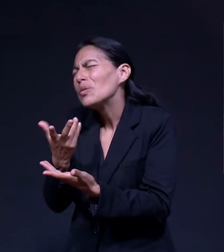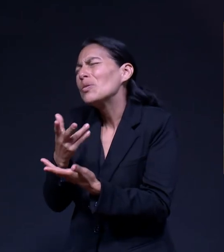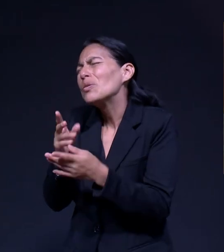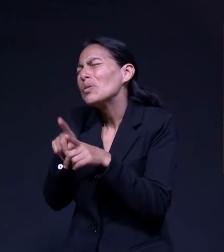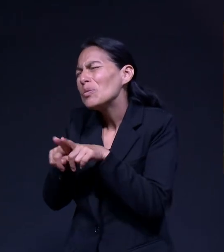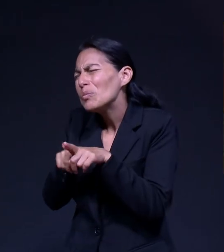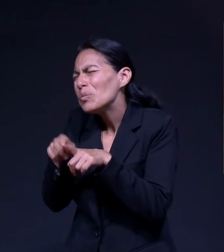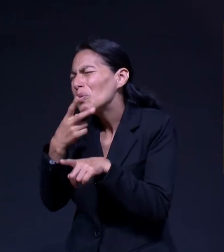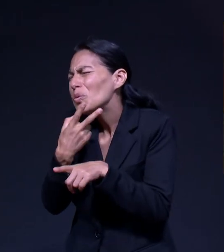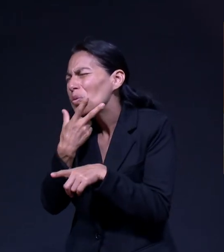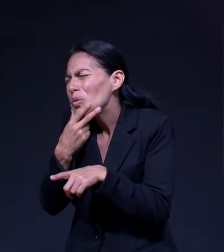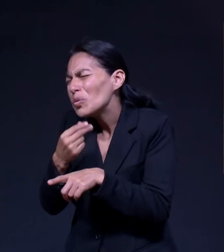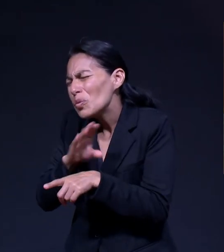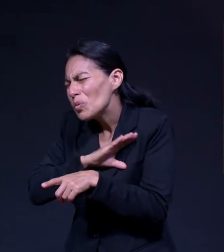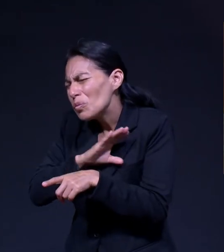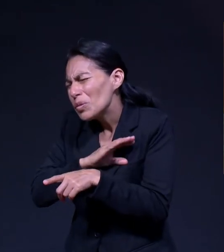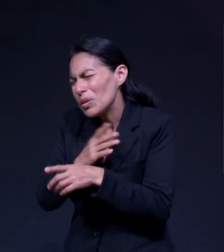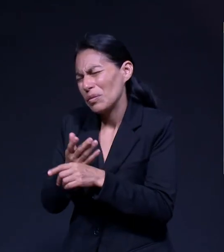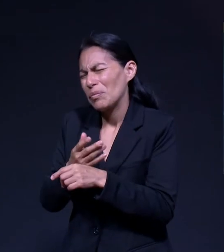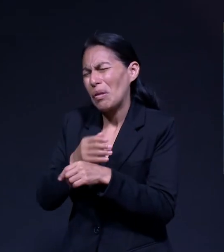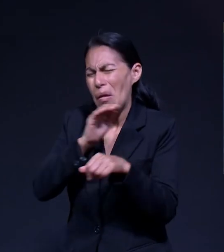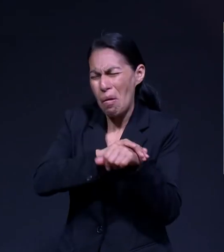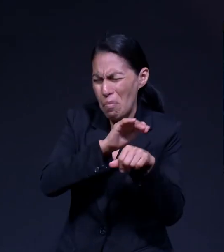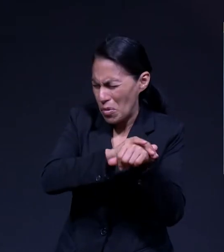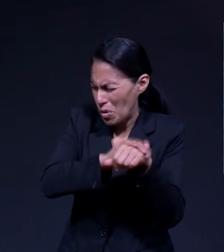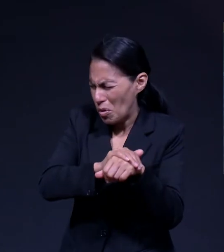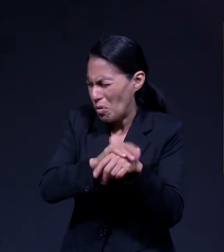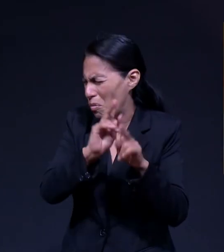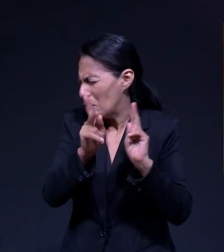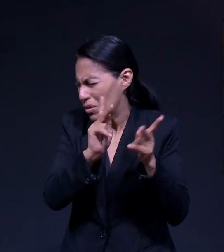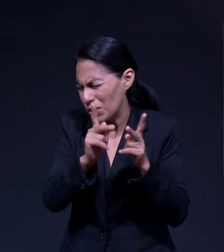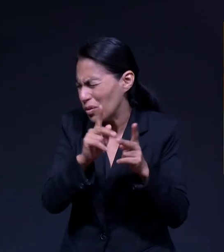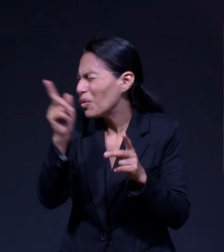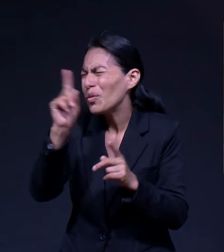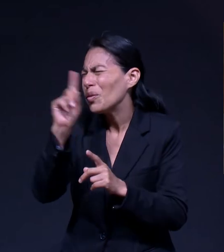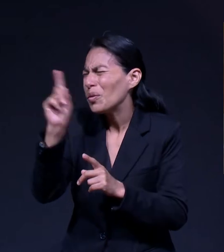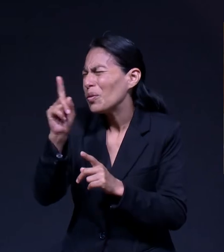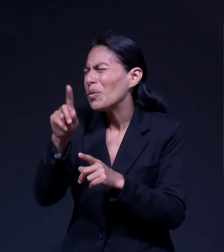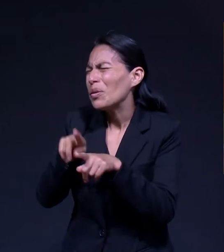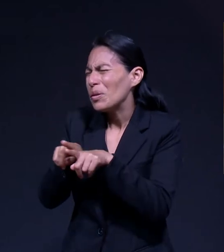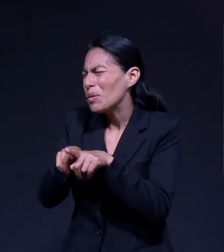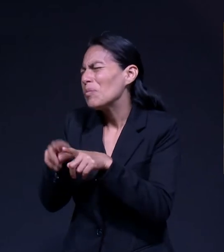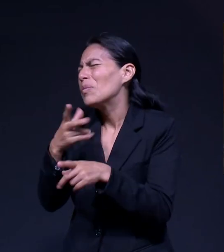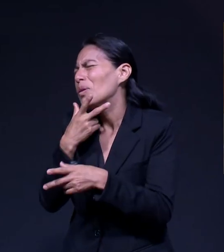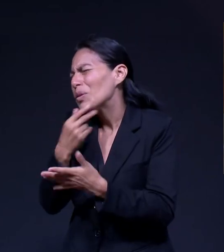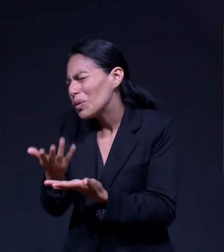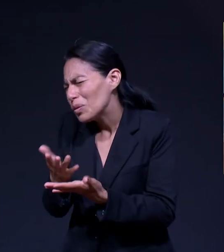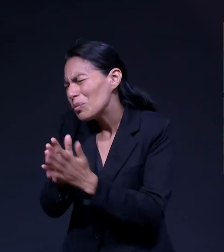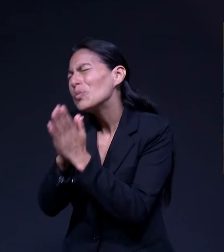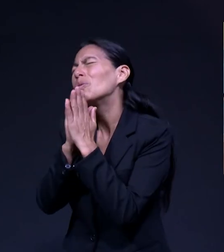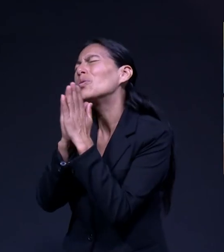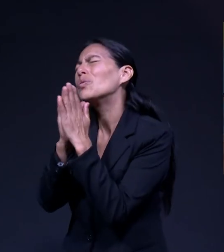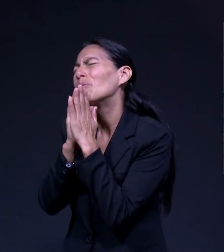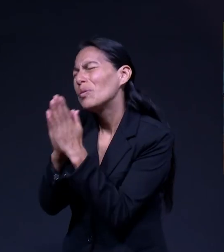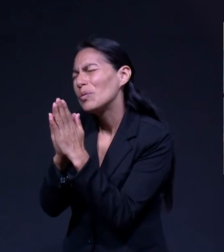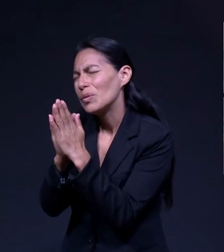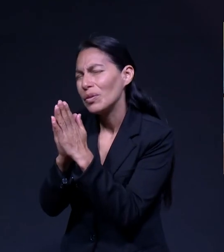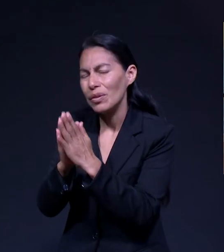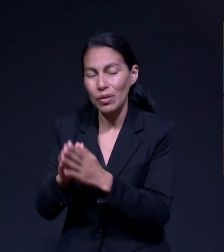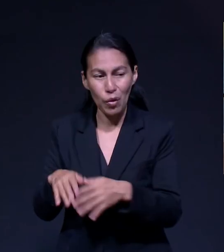Y qué bendición que tiempo después nació mi hermana Dios te concedió la petición de